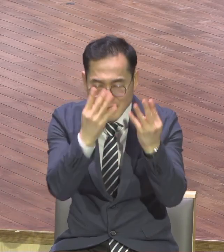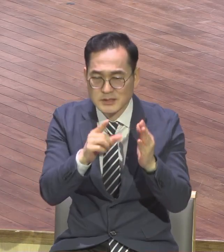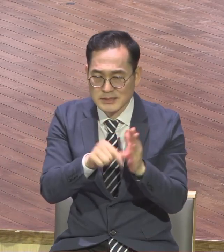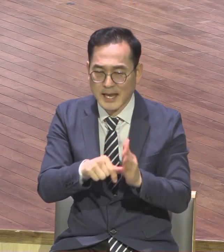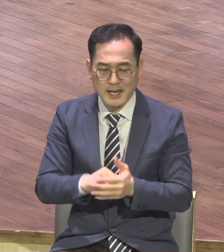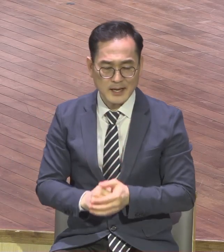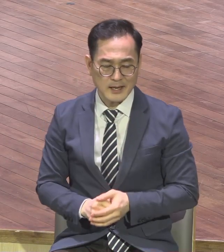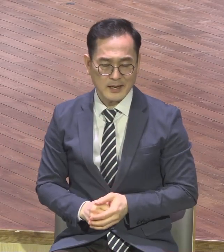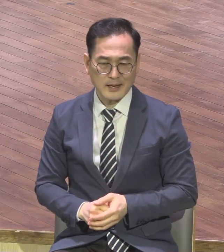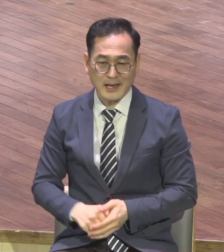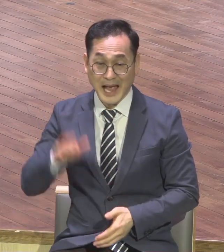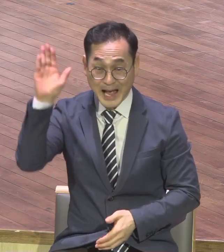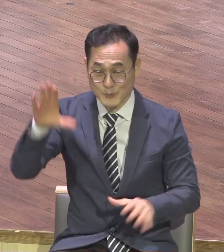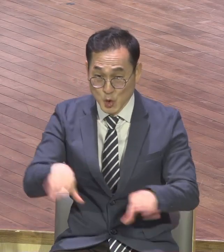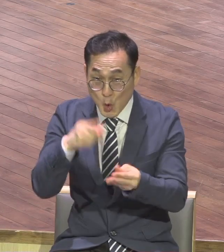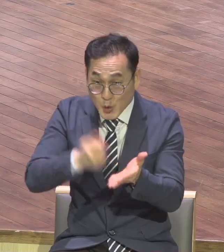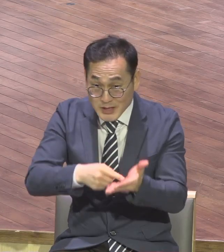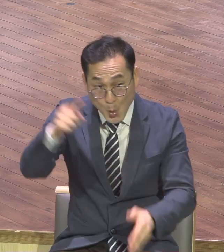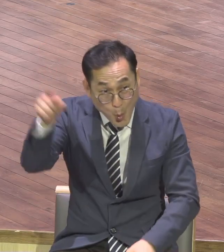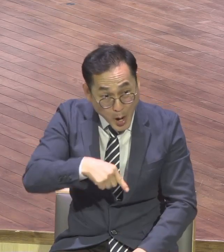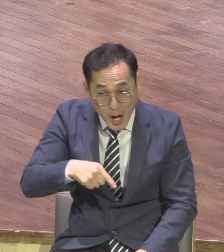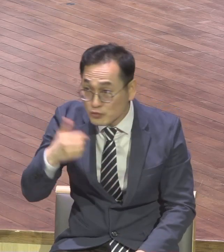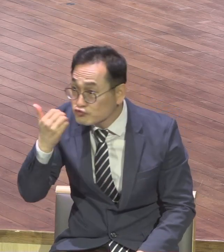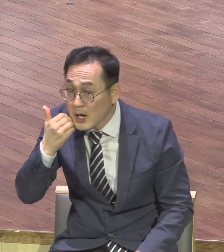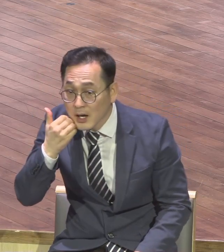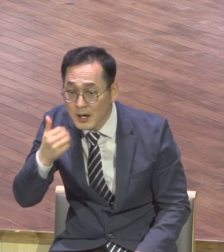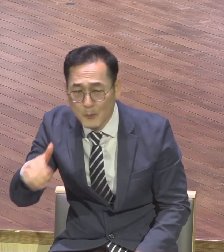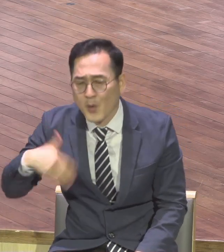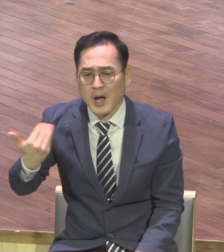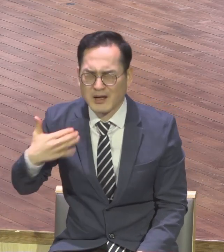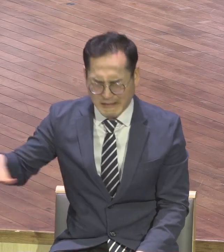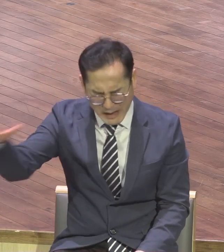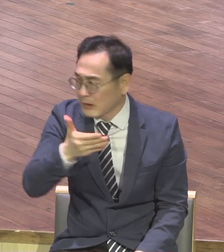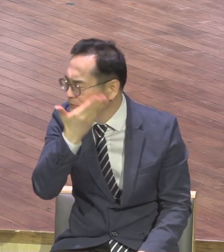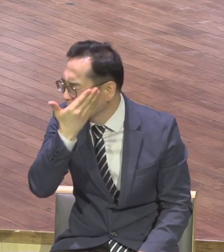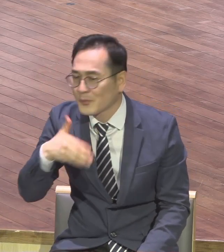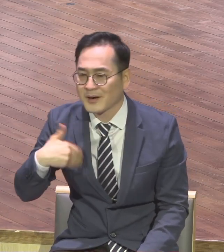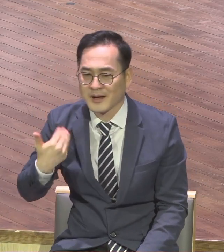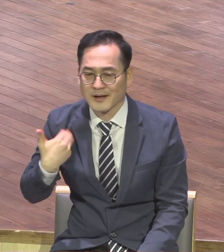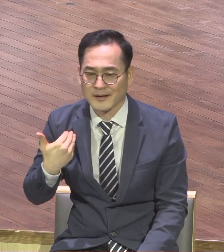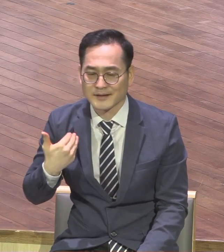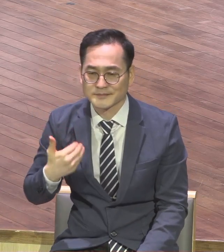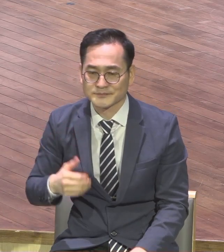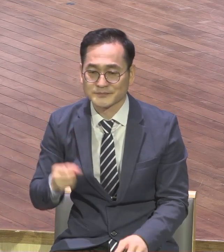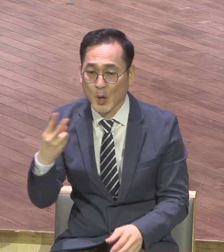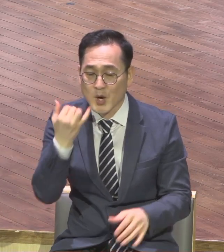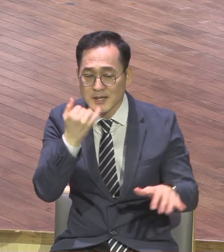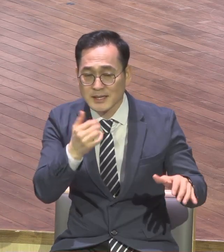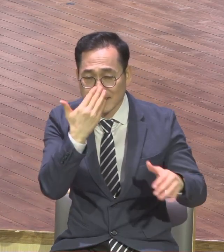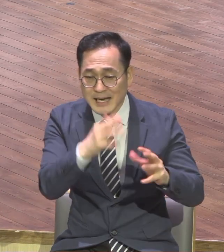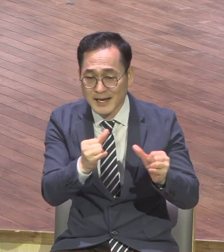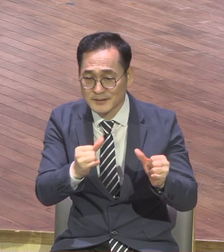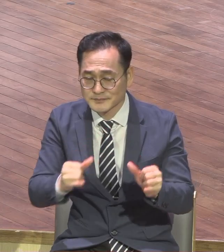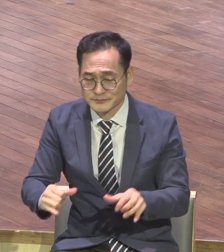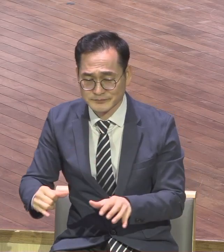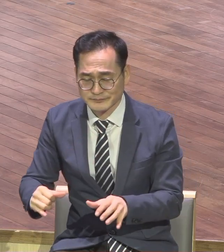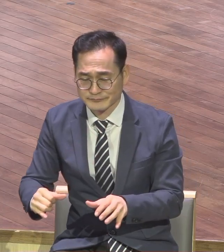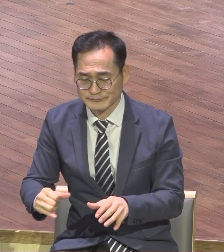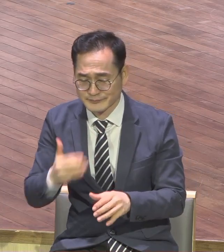누가 믿었겠어요 이스라엘 백성들이 지금 홍해 앞에서 뒤에는 지금 로마 군병이 추격해